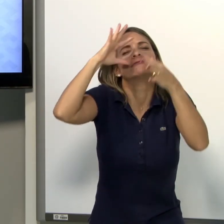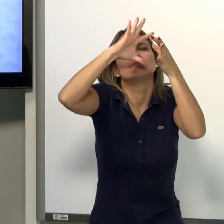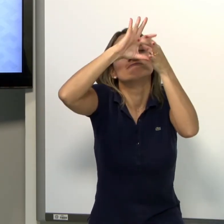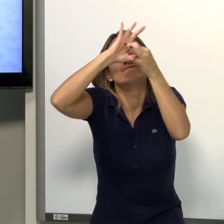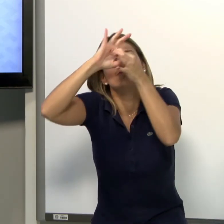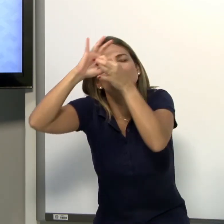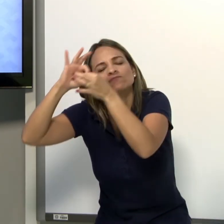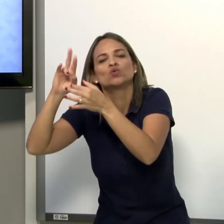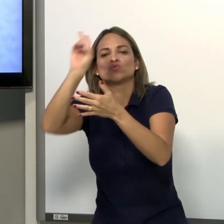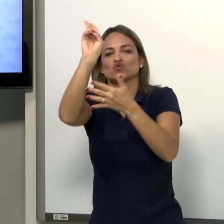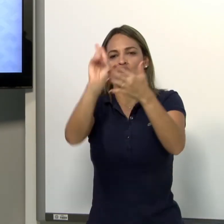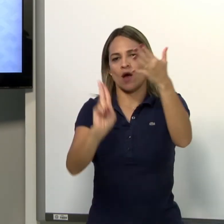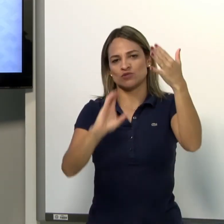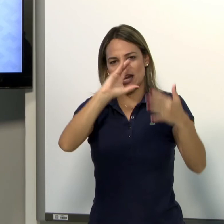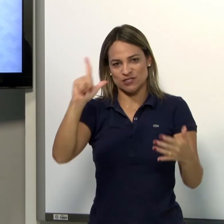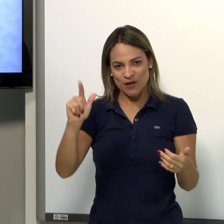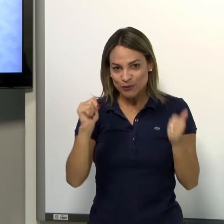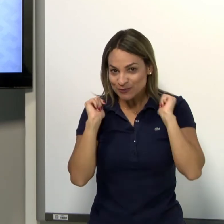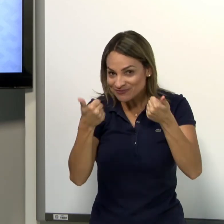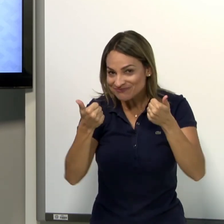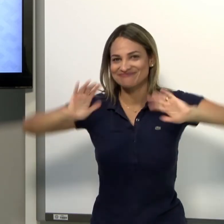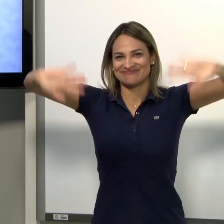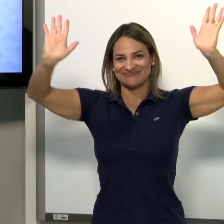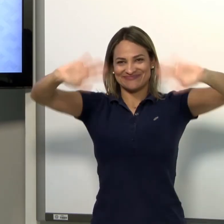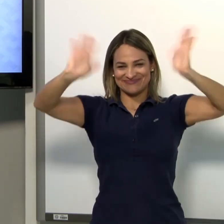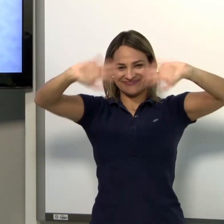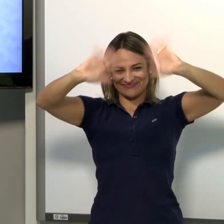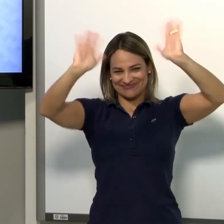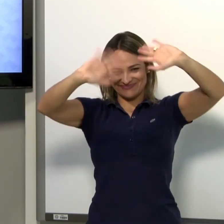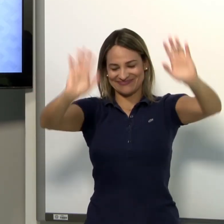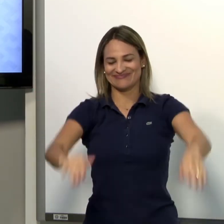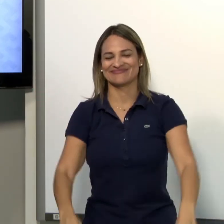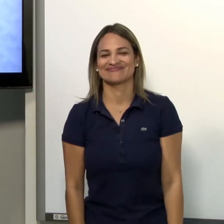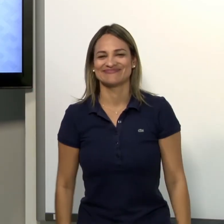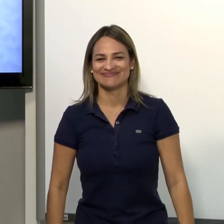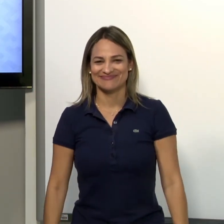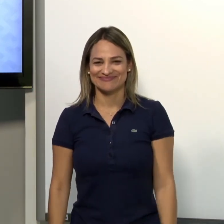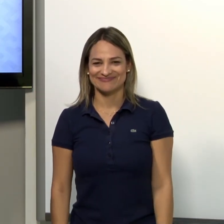que vocês possam entender o contexto para usar os classificadores. Ok? Tchau!